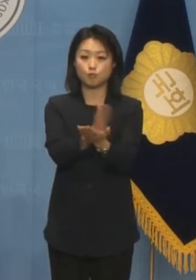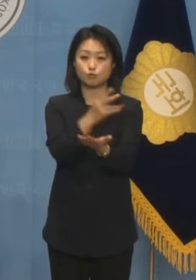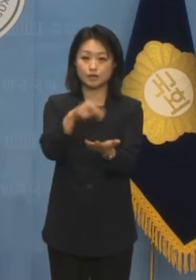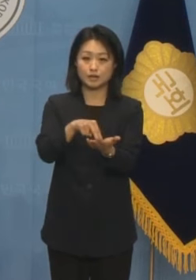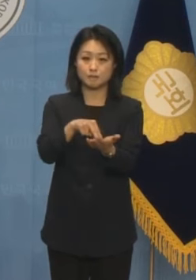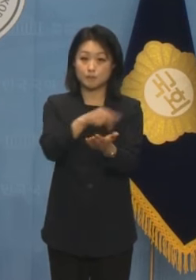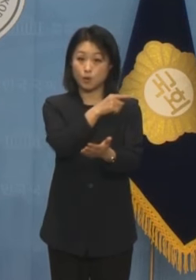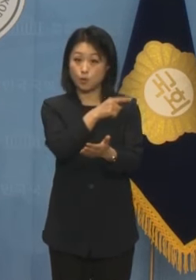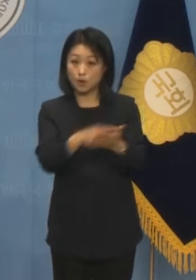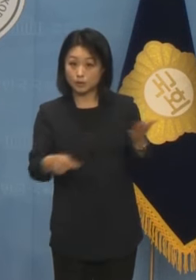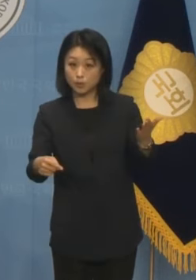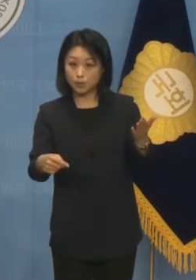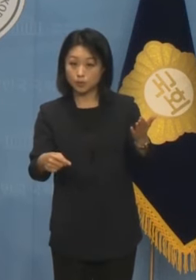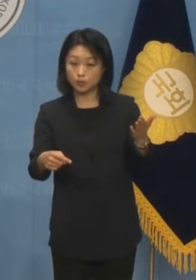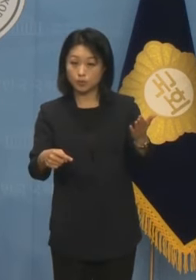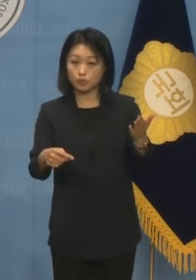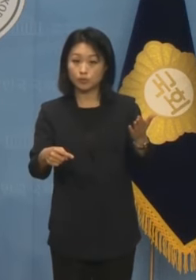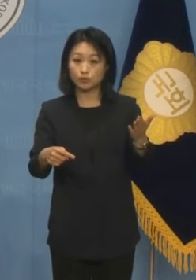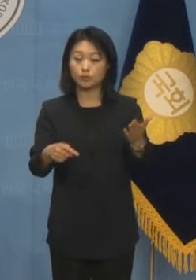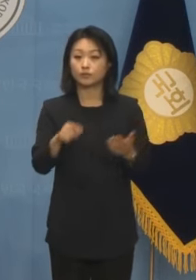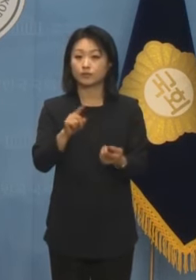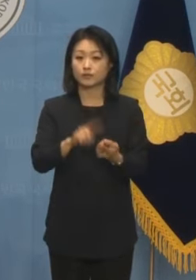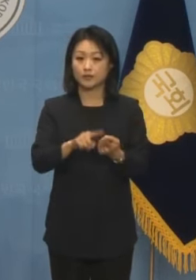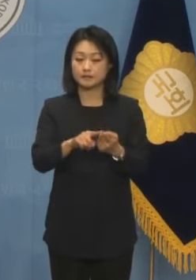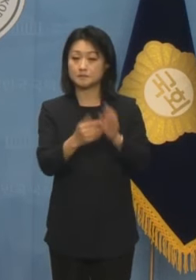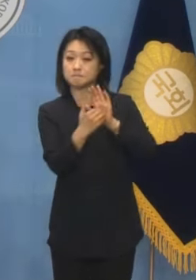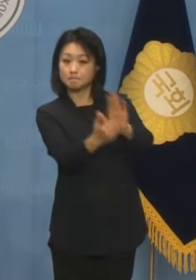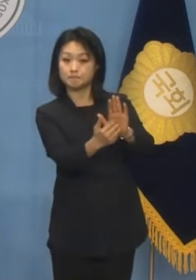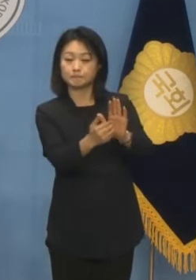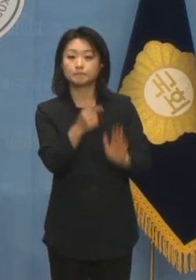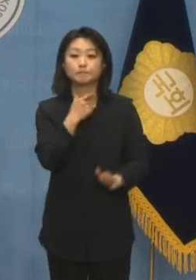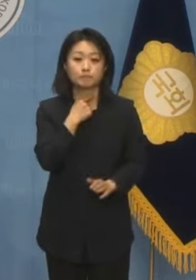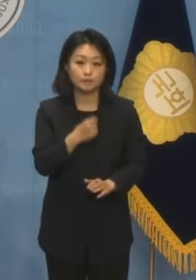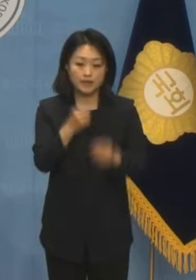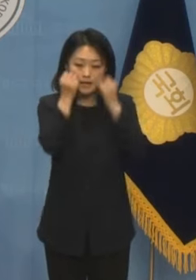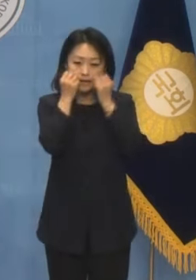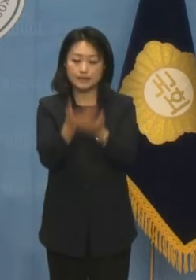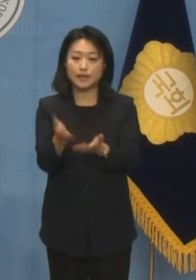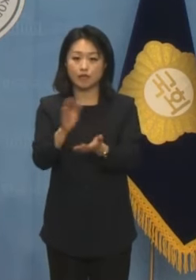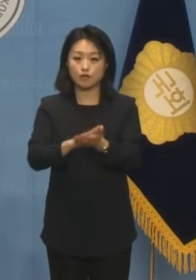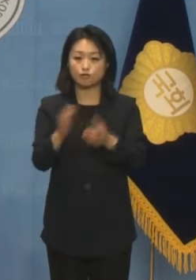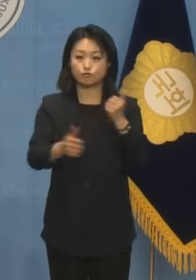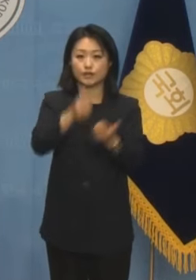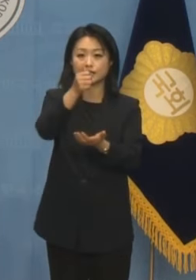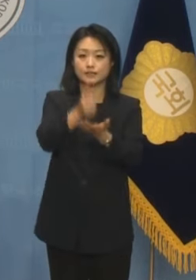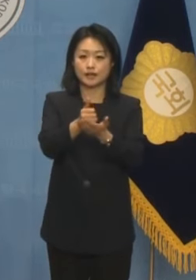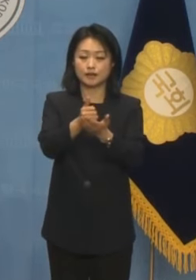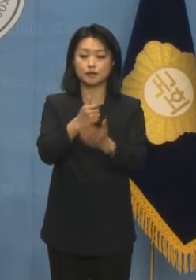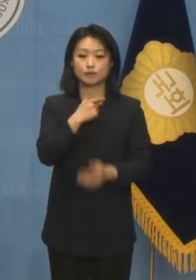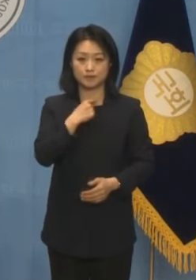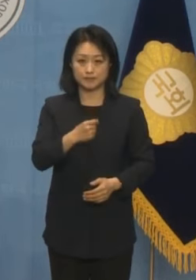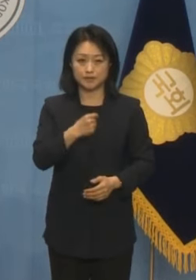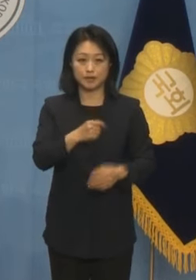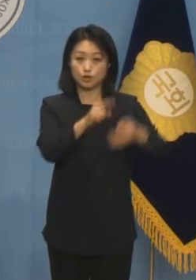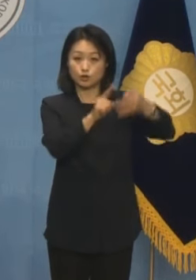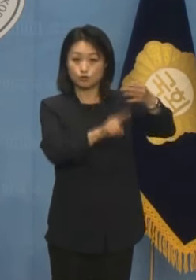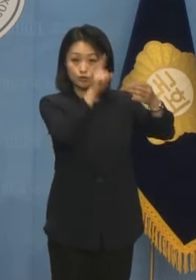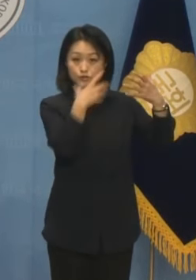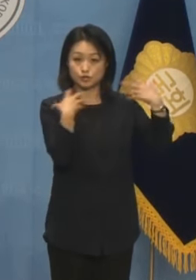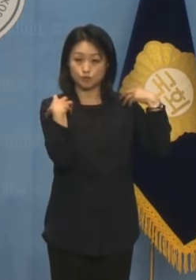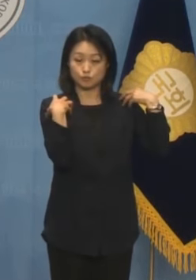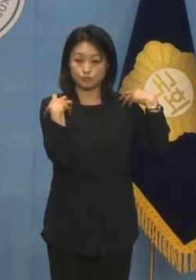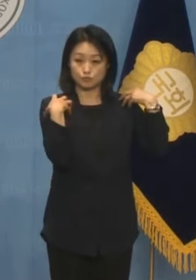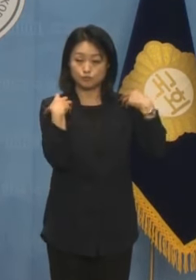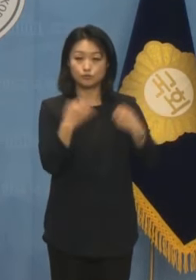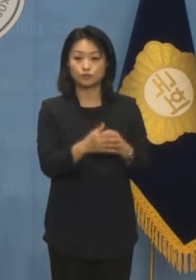단호히 맞서는 개혁의장이 되겠습니다. 윤석열 정권의 사법권